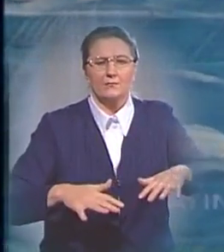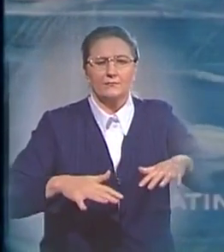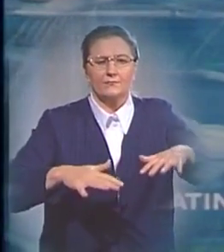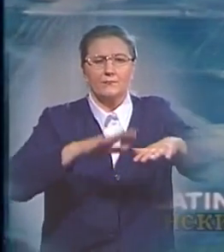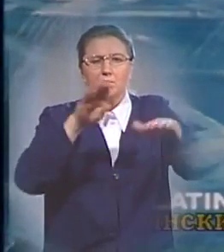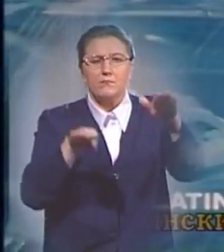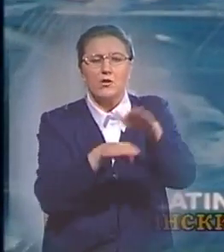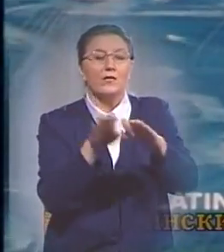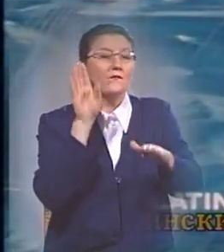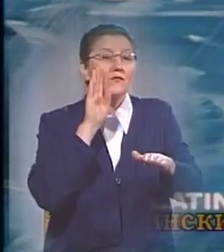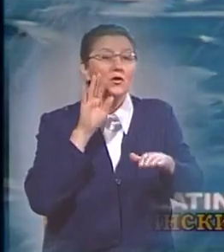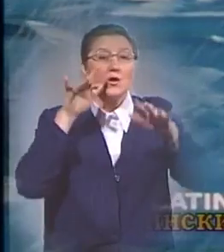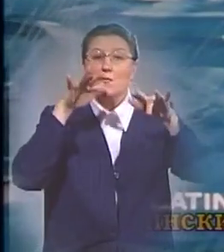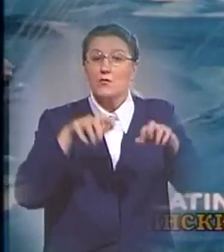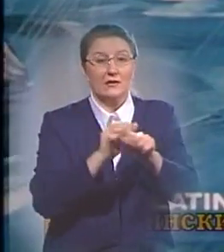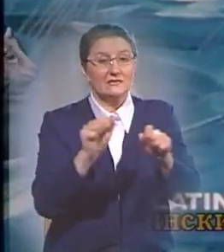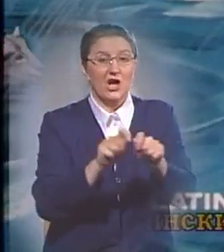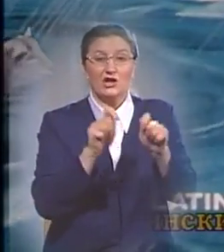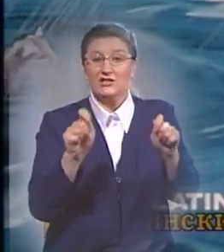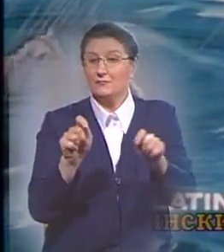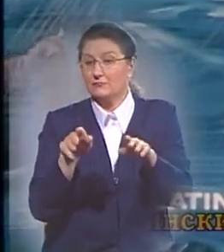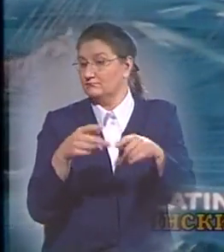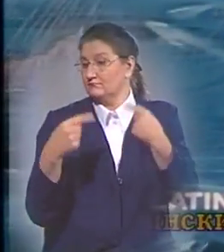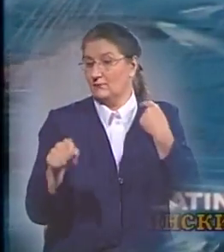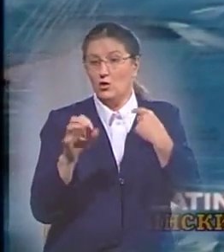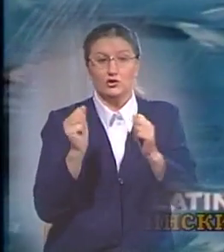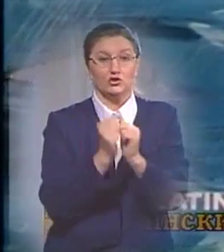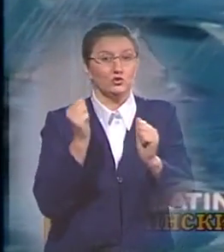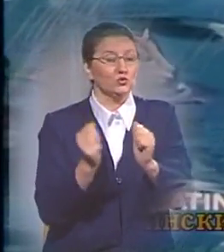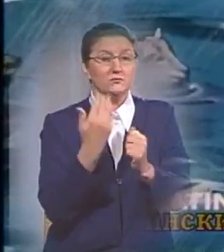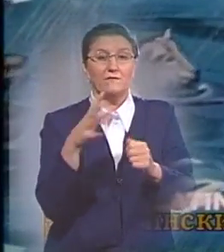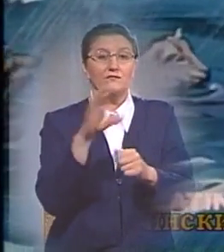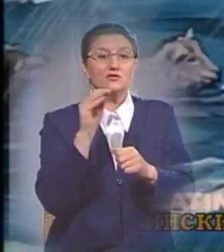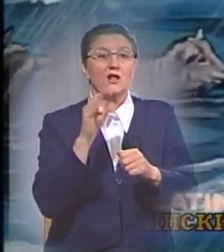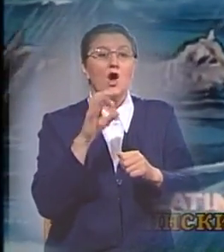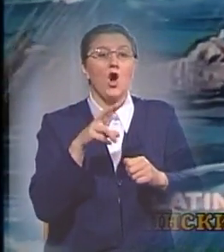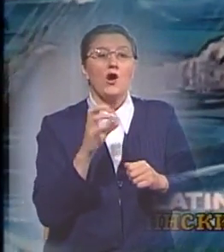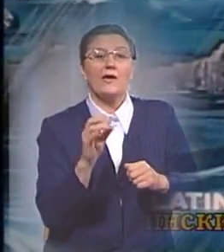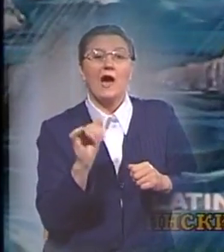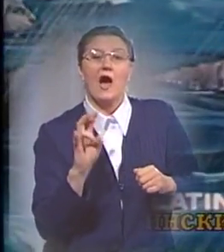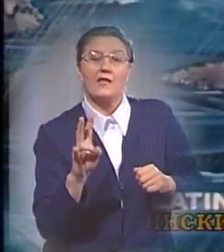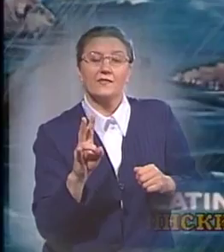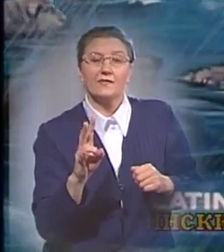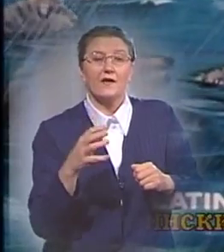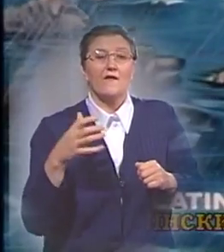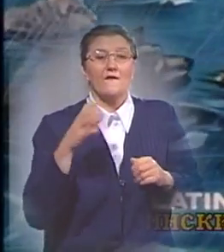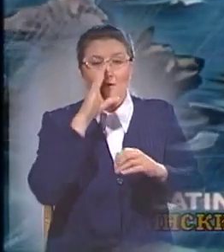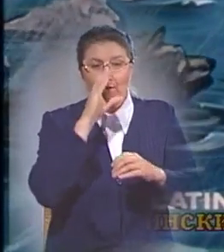Теперь море нельзя отличить от суши. Теперь все стало океаном. Волк плывет рядом с